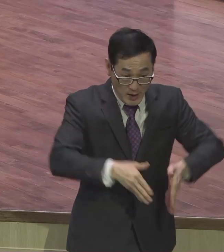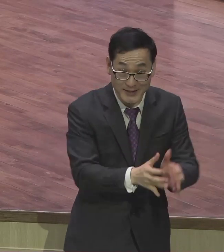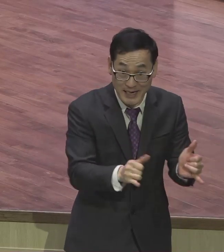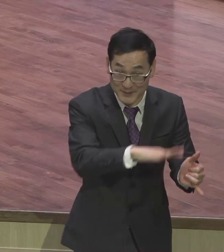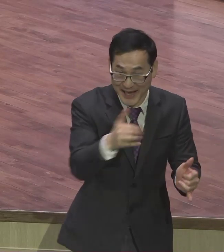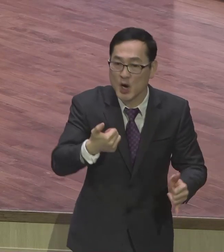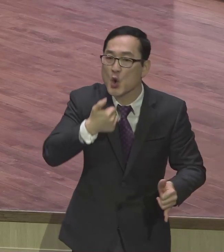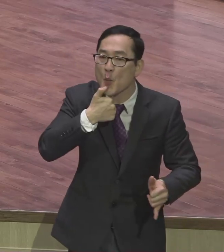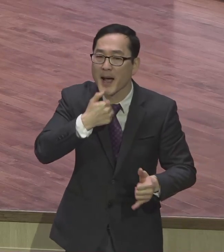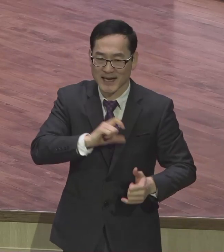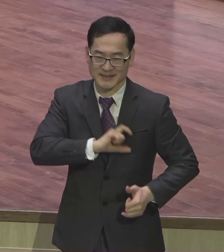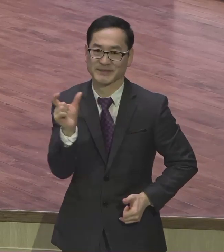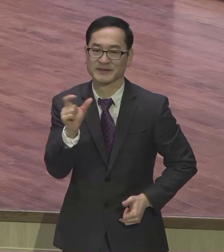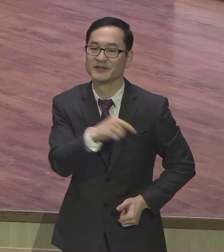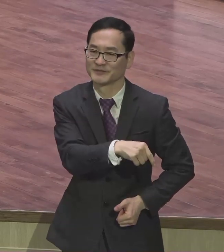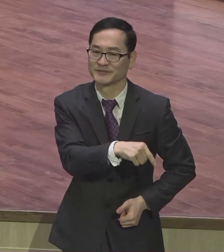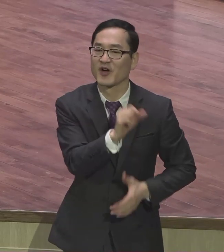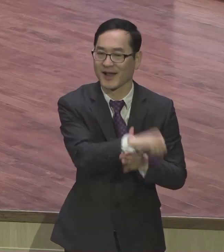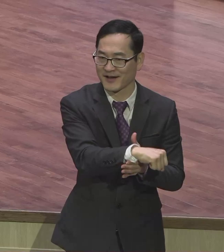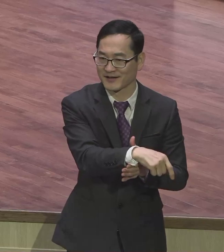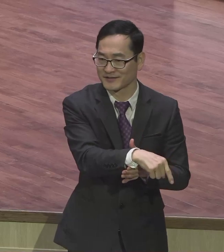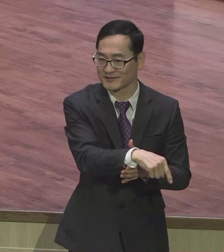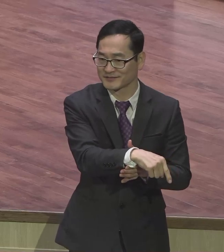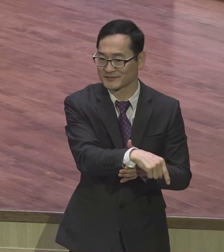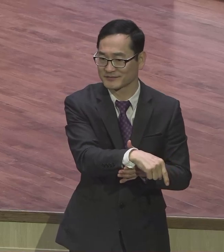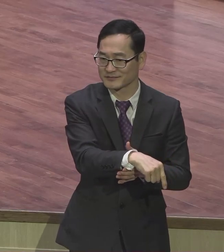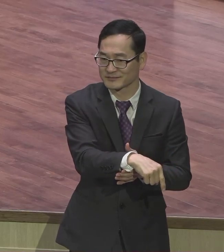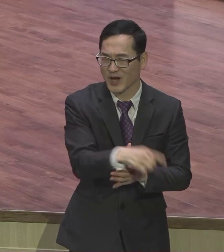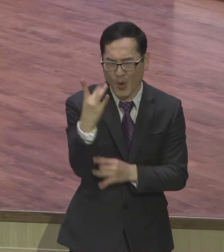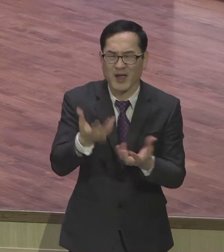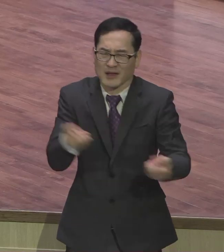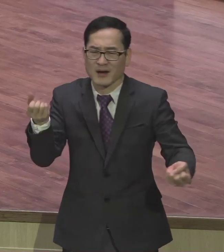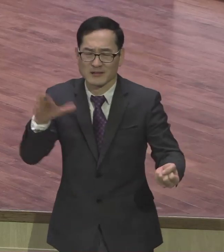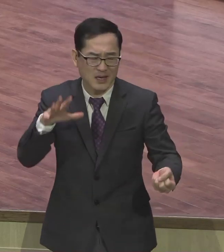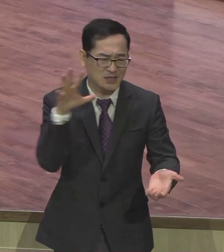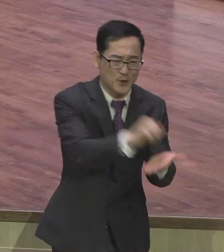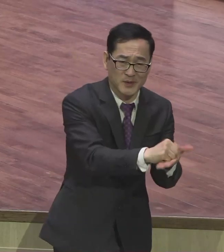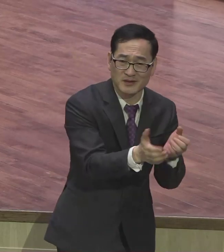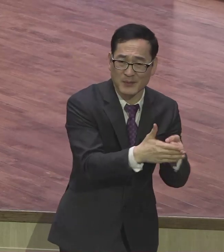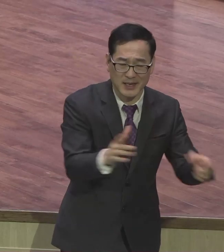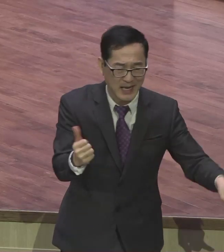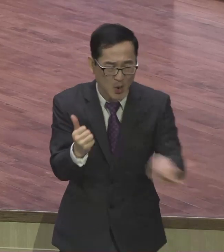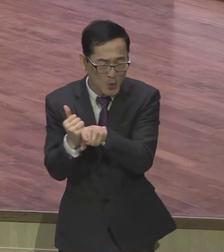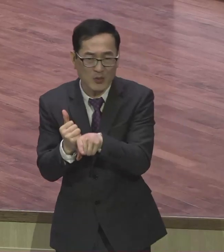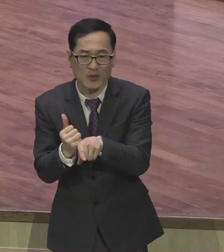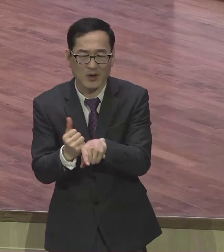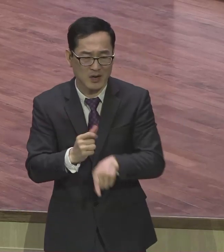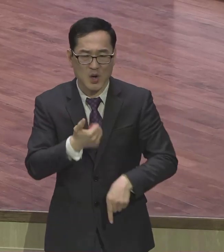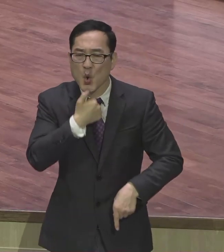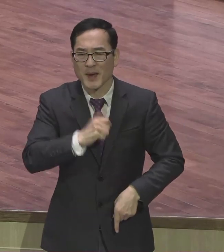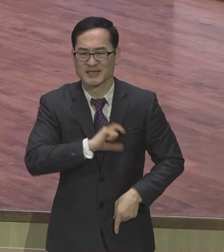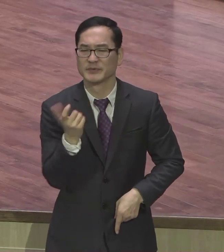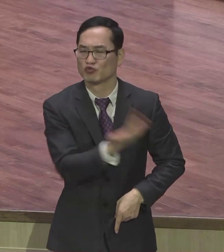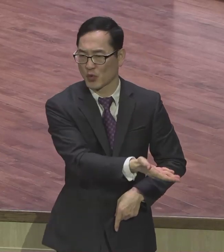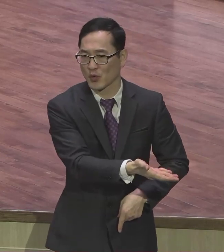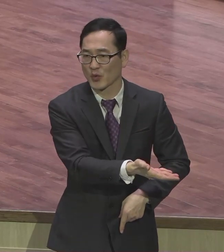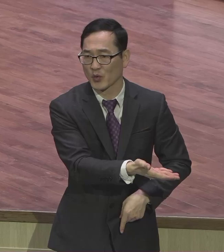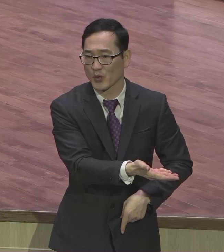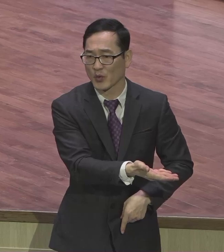원래는 아닌데 그래서 이 이 이 빌리포는 굉장히